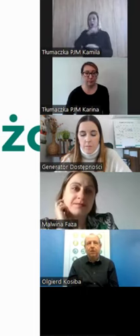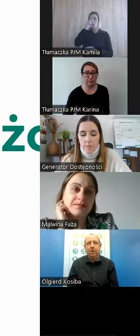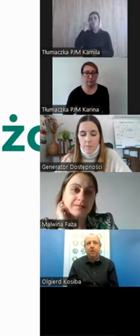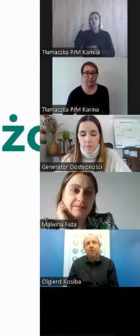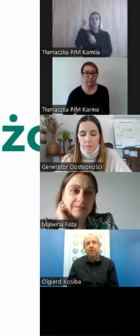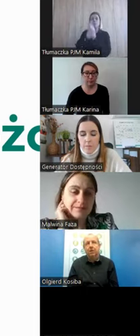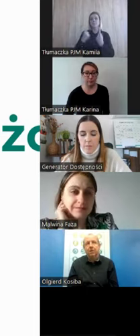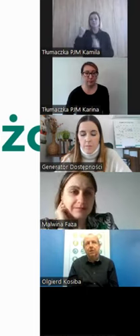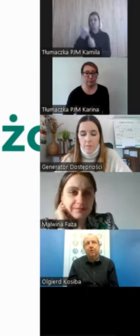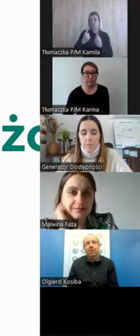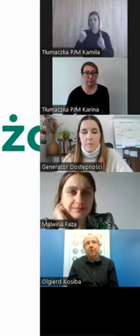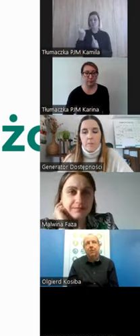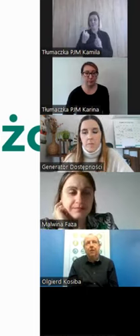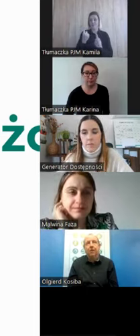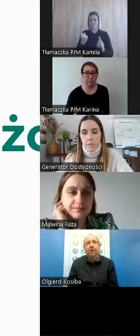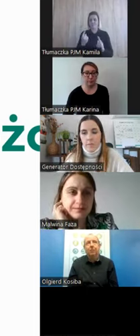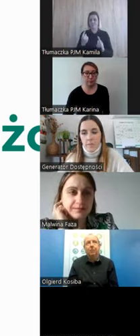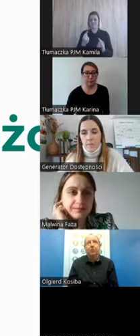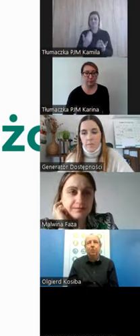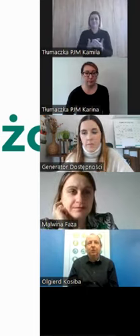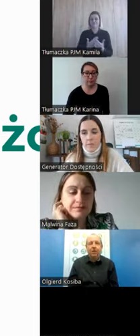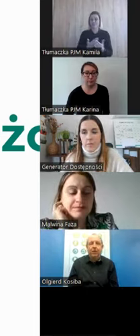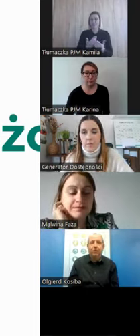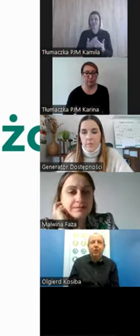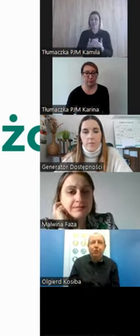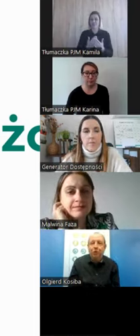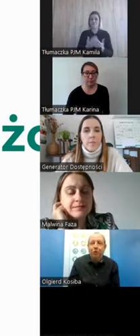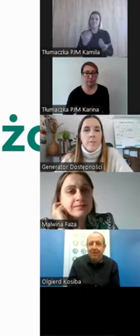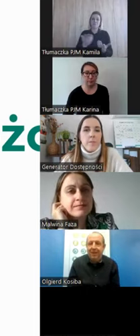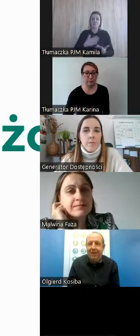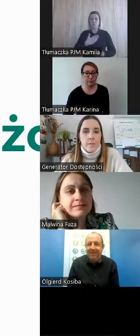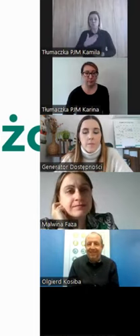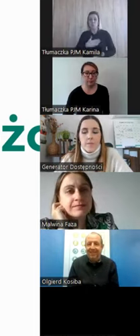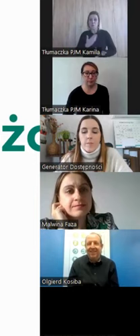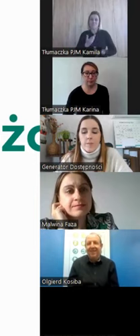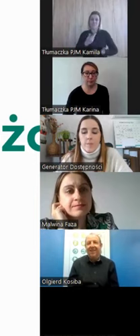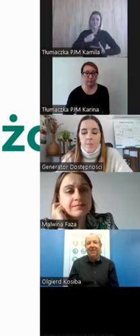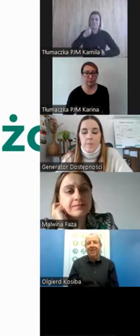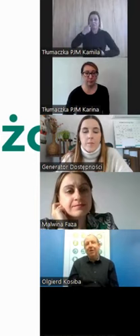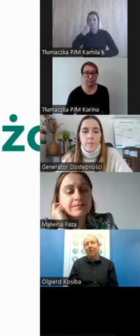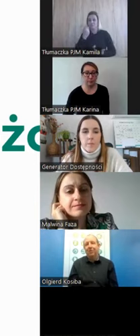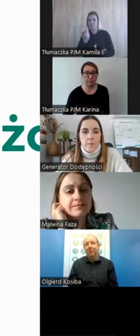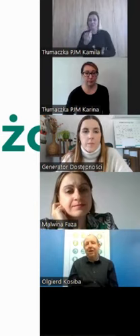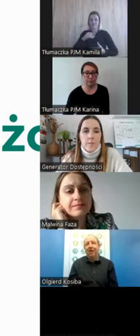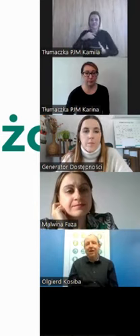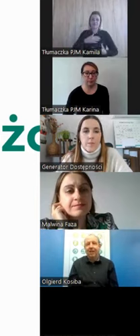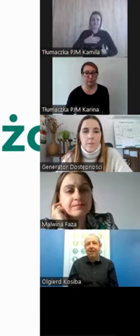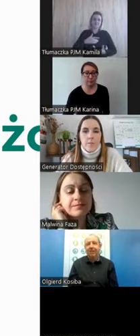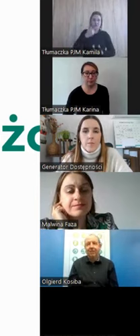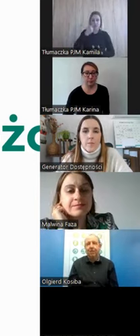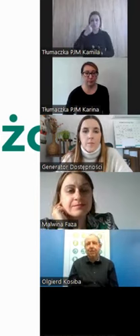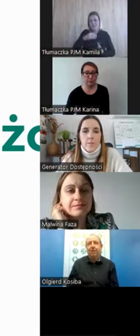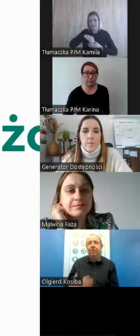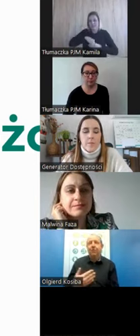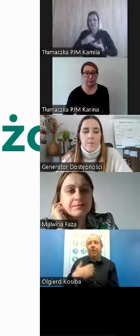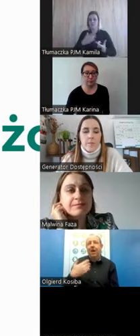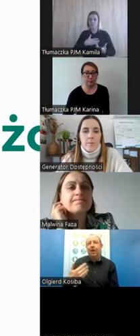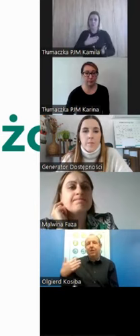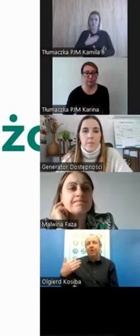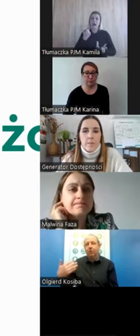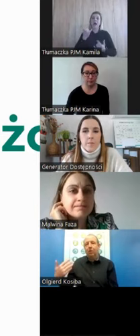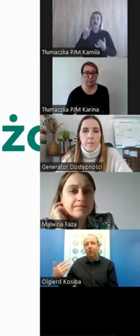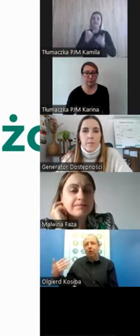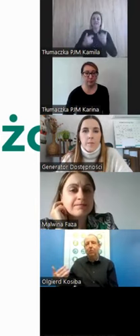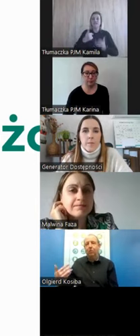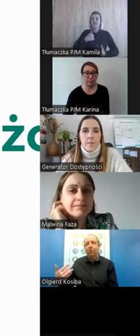nie wiem, tak może podpowiada trochę intuicja, że no słuchaj jak ten, to jak mówię ja